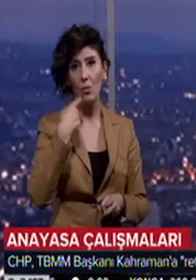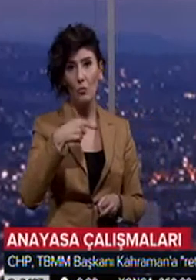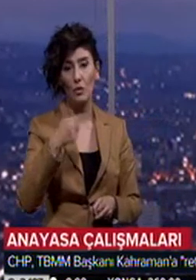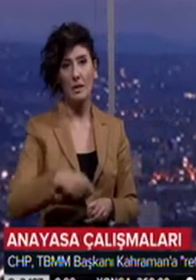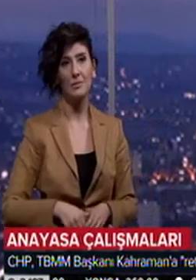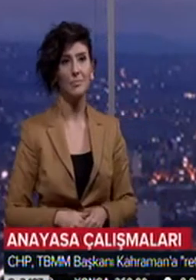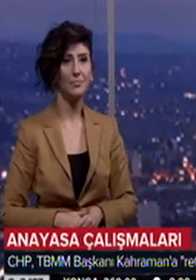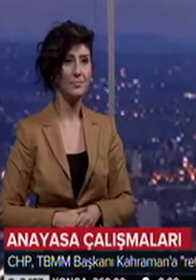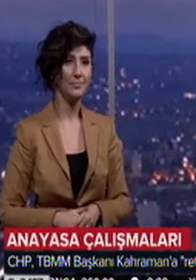vurguladı.